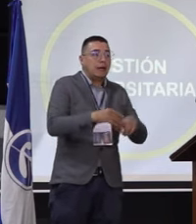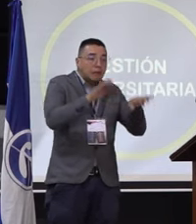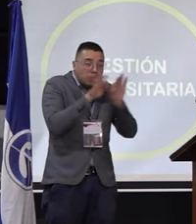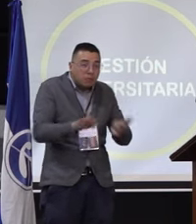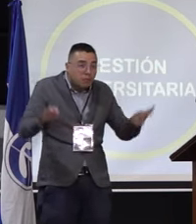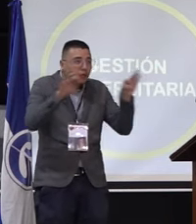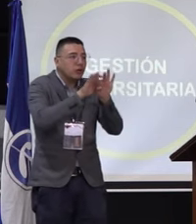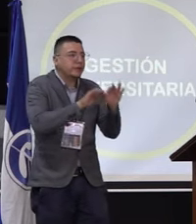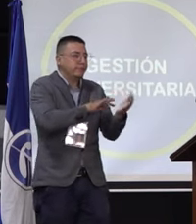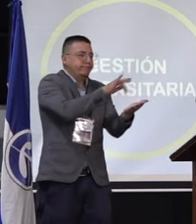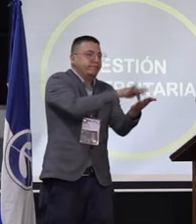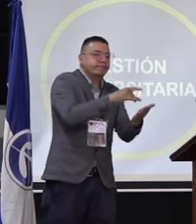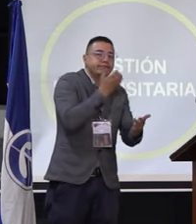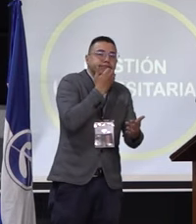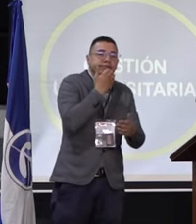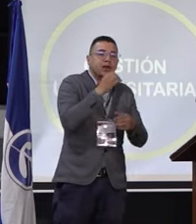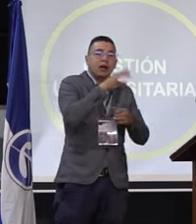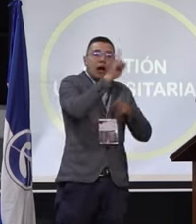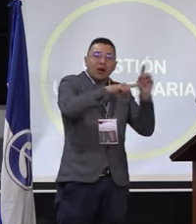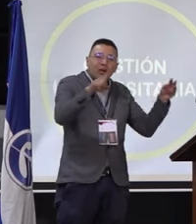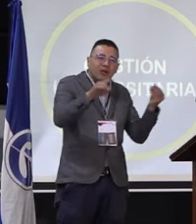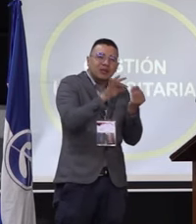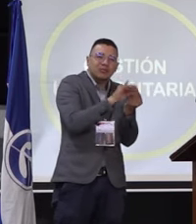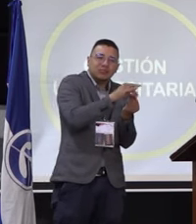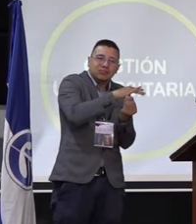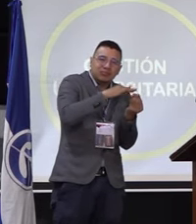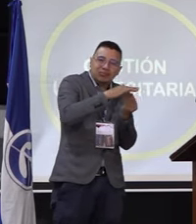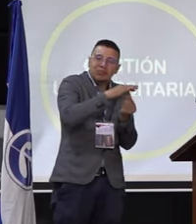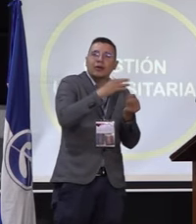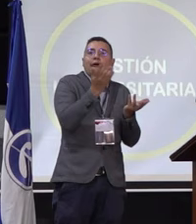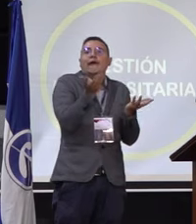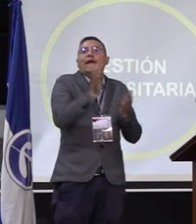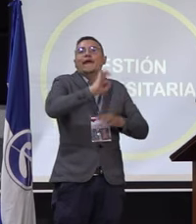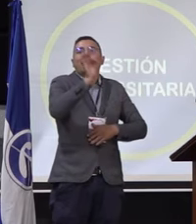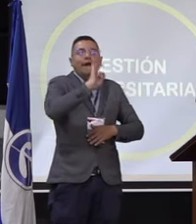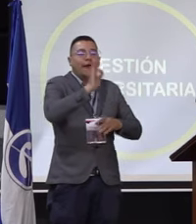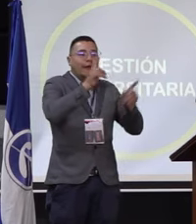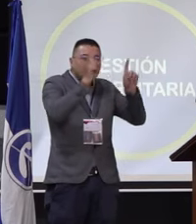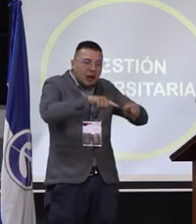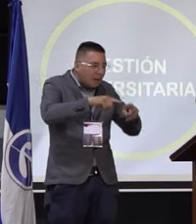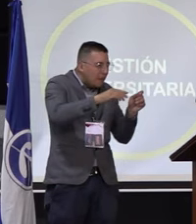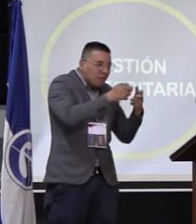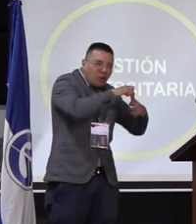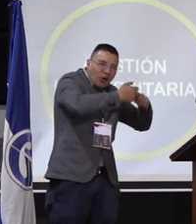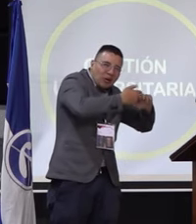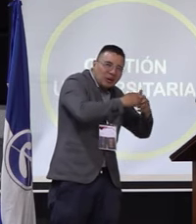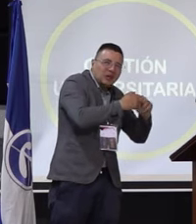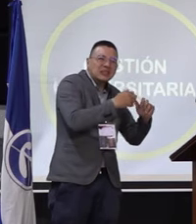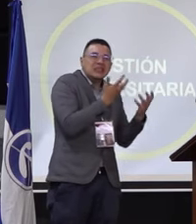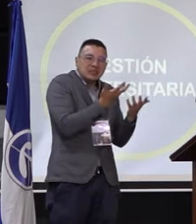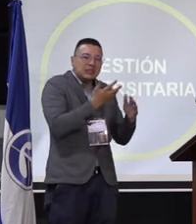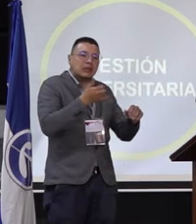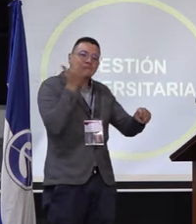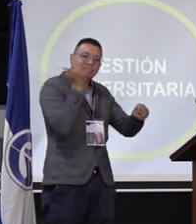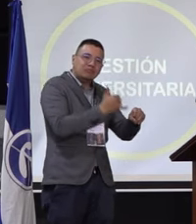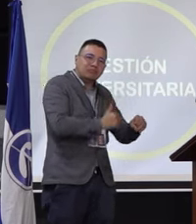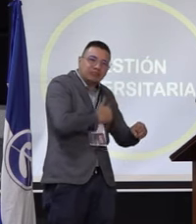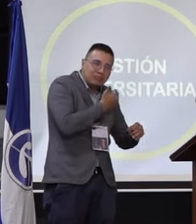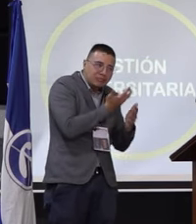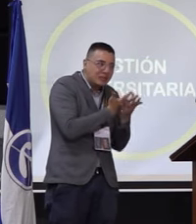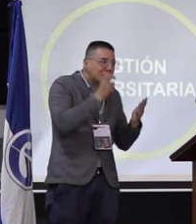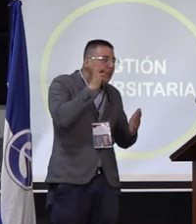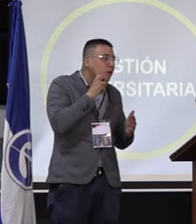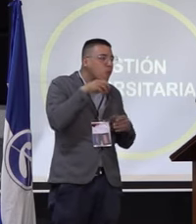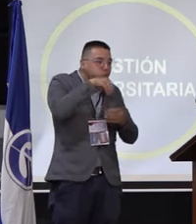escenarios como el consumo de sustancias psicoactivas, como también los problemas de abuso sexual contra mujeres que hemos tenido,